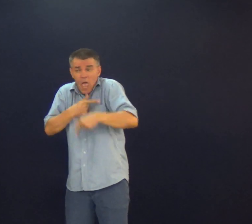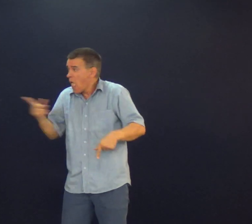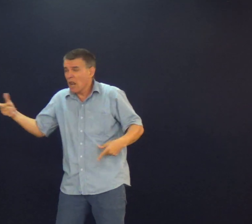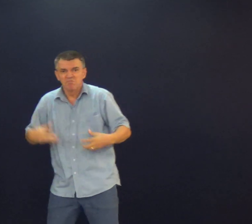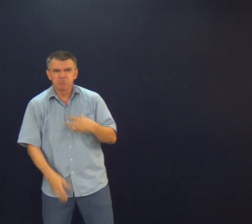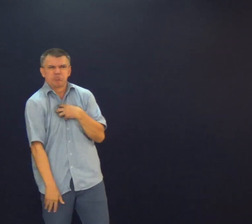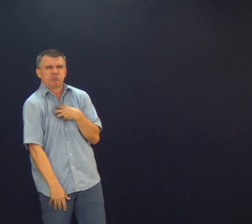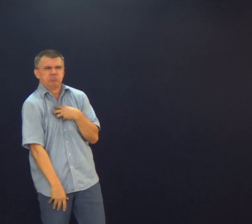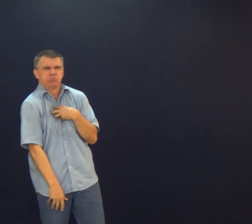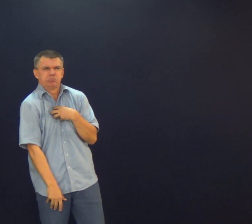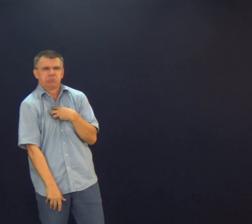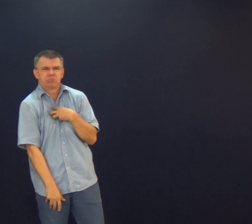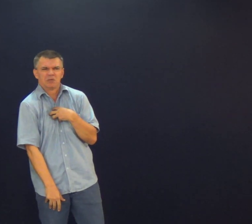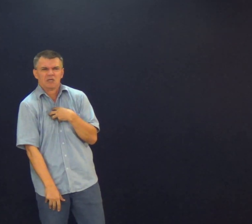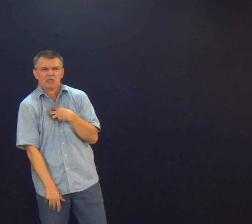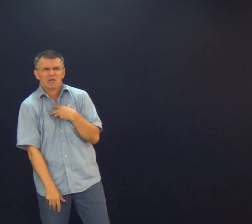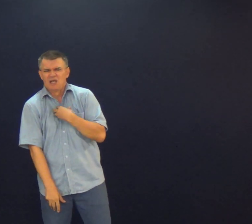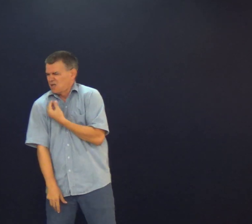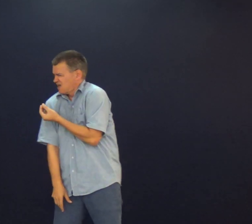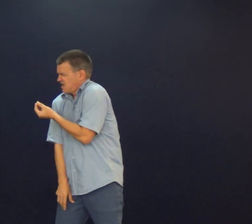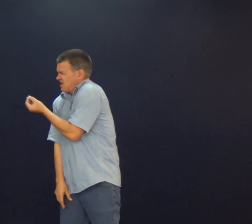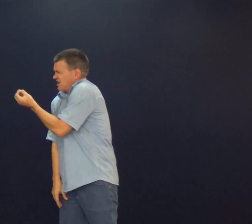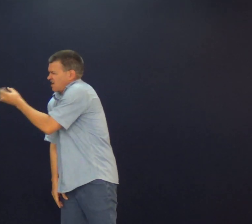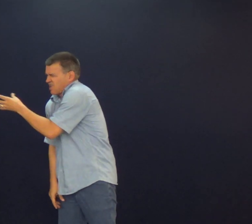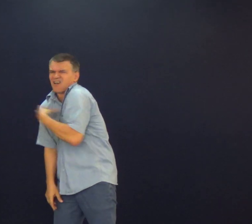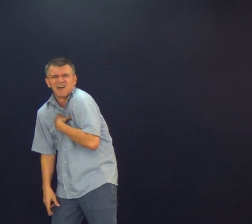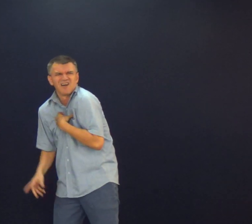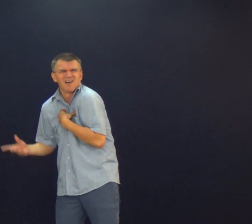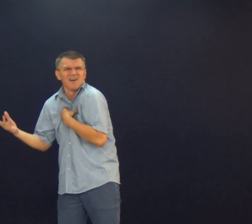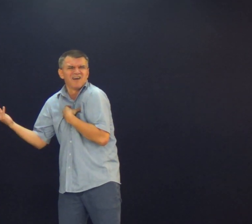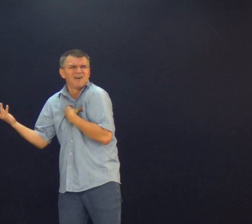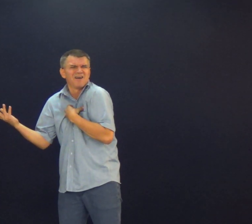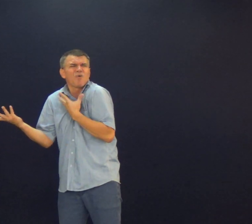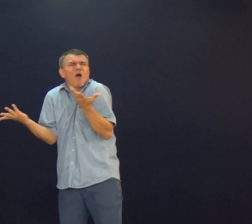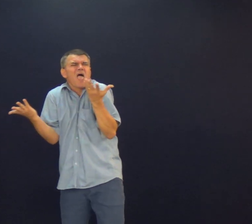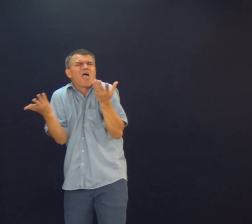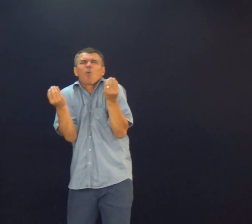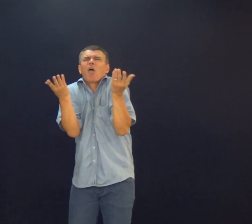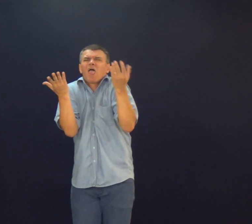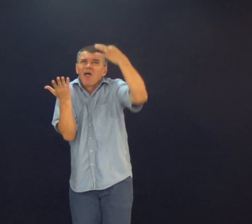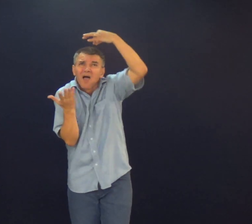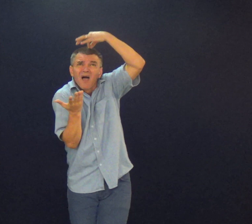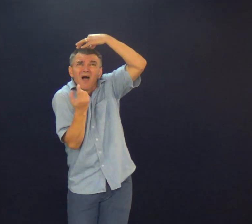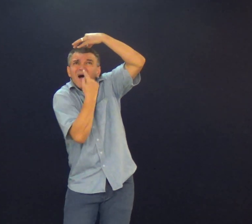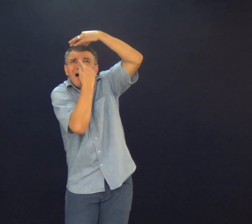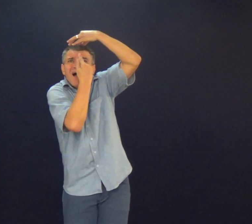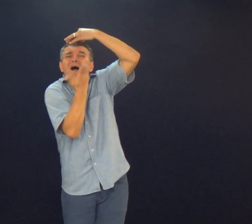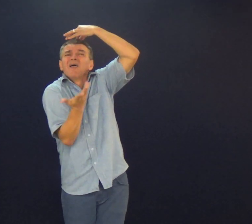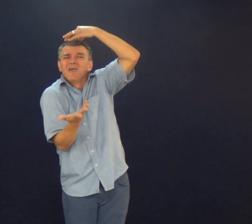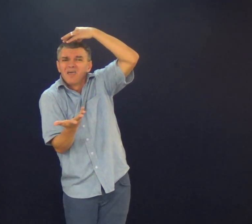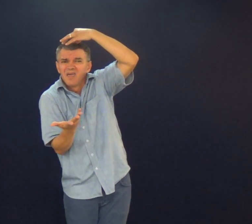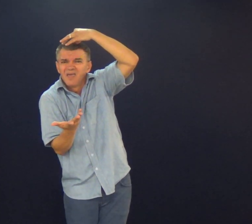Não posso absorver Essas coisas das pessoas E passar isso pra frente Isso magoa Isso chateia a pessoa